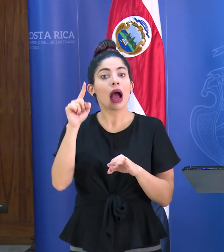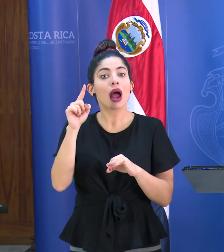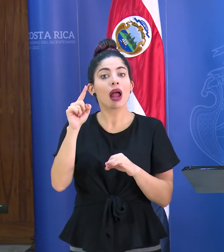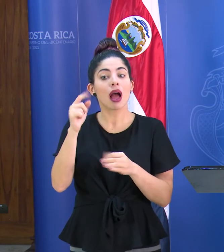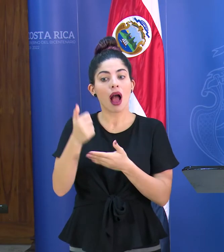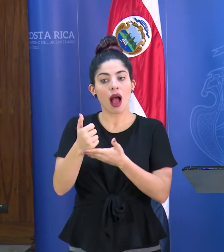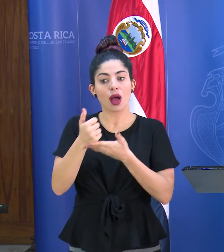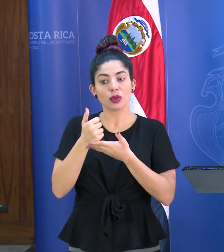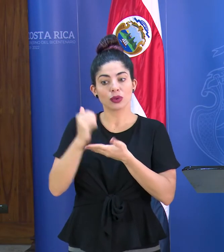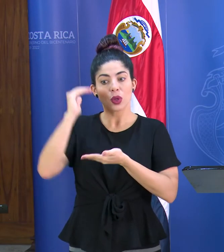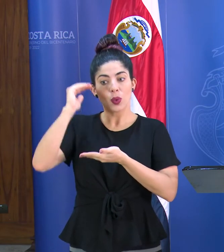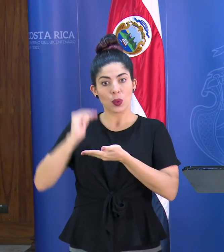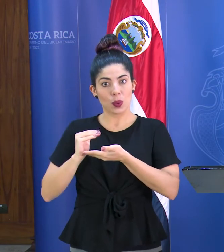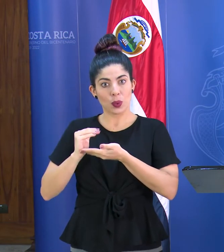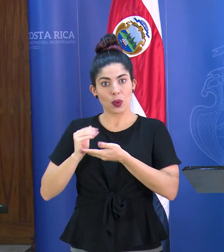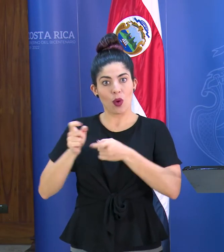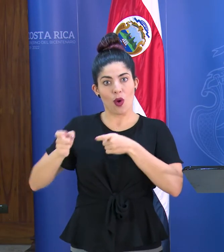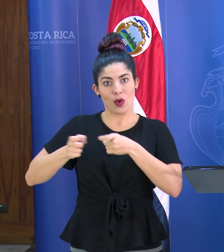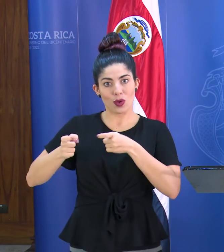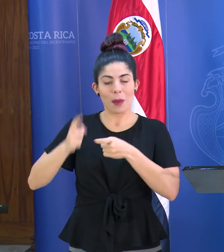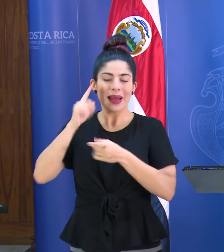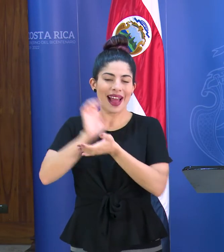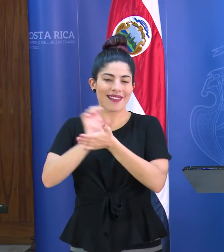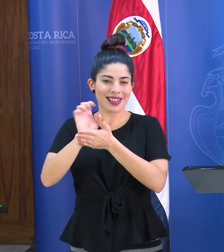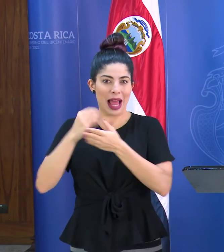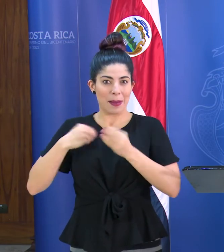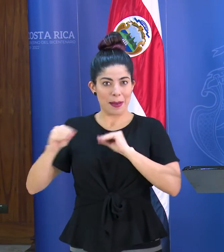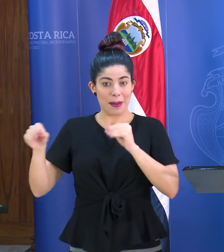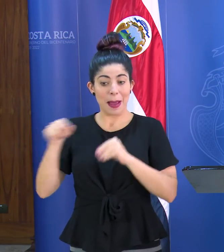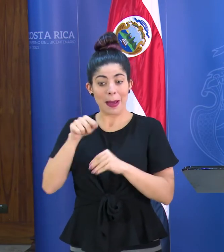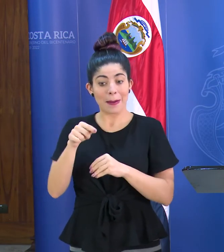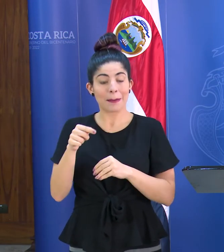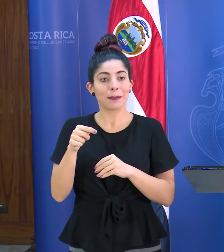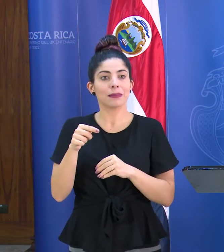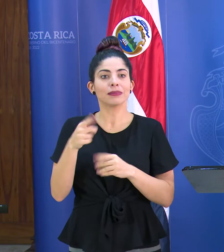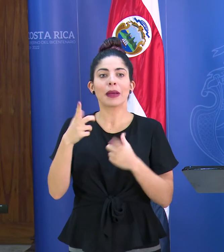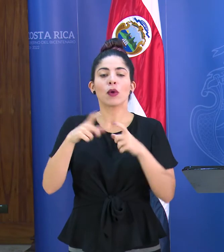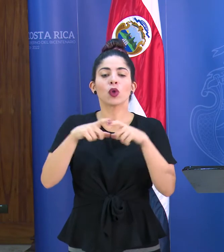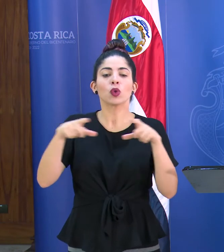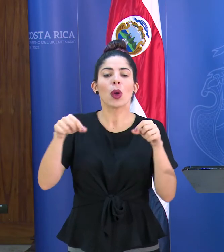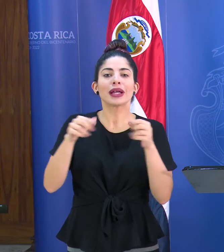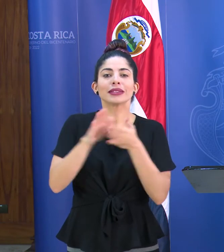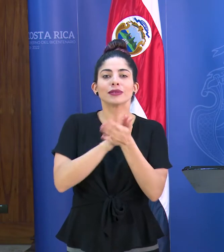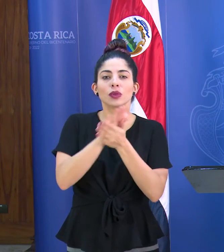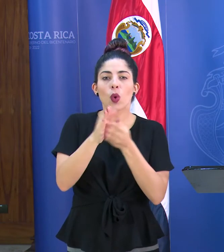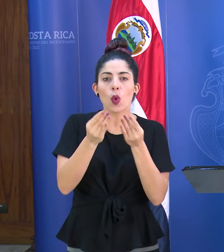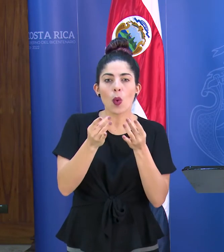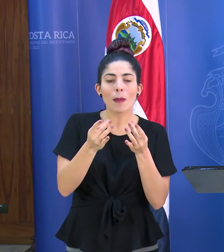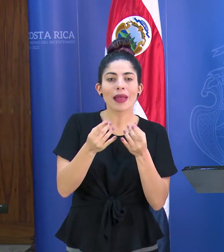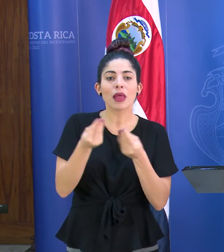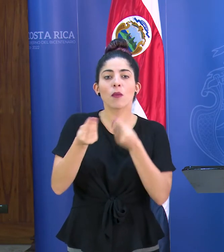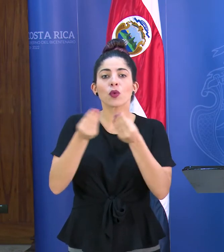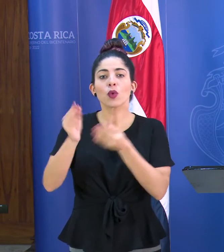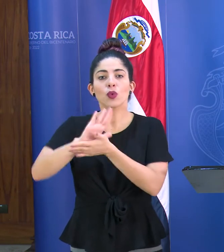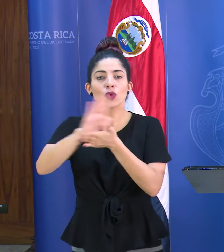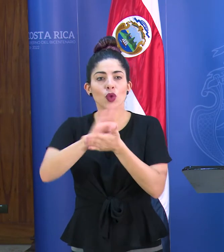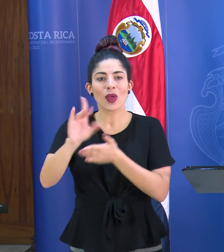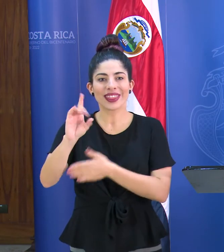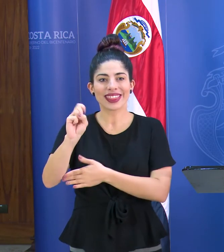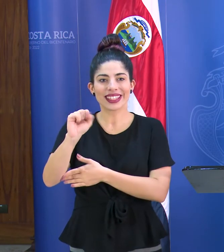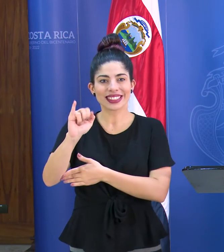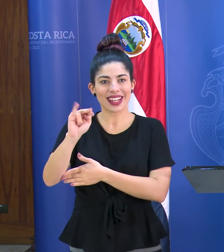mitigación y el control para evitar este contagio. Que toallas húmedas, productos desinfectantes,